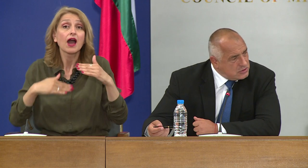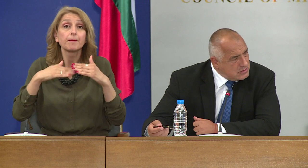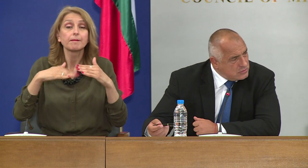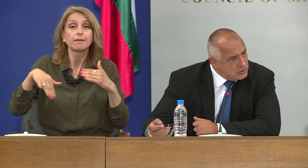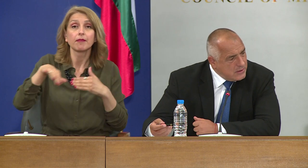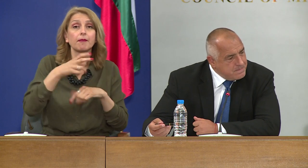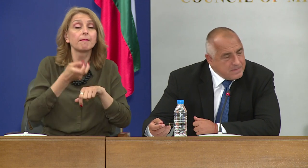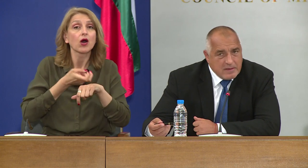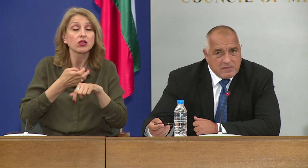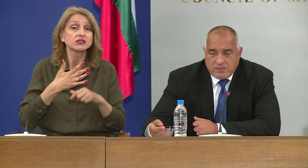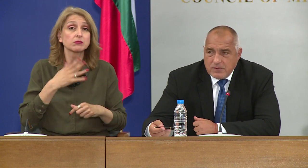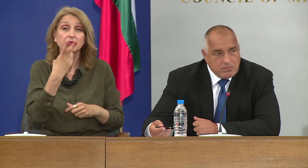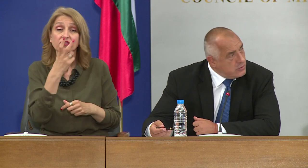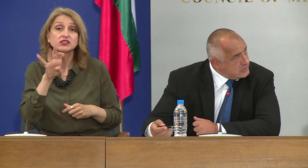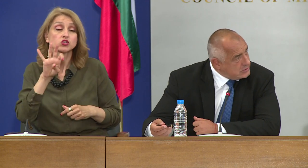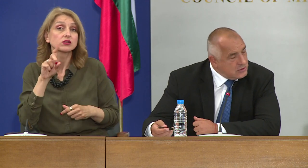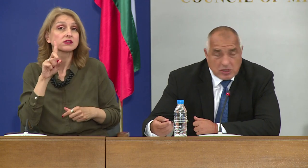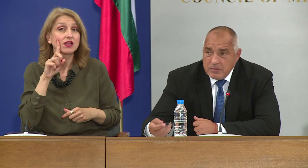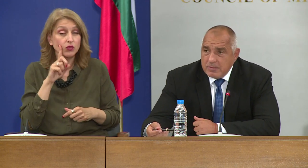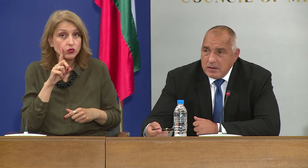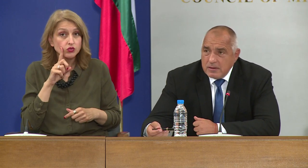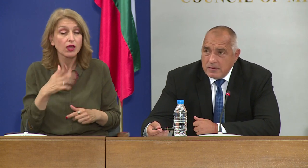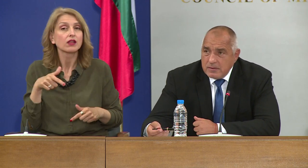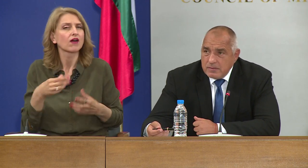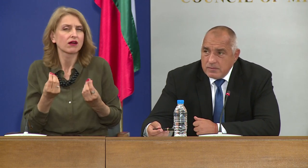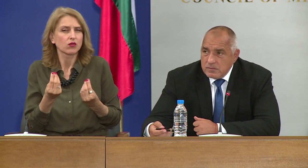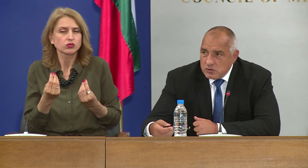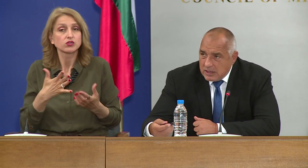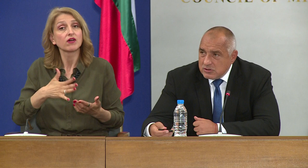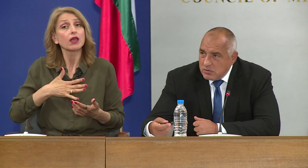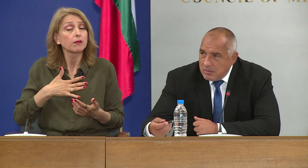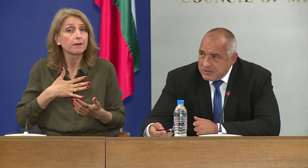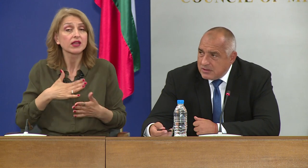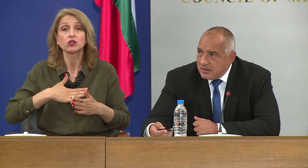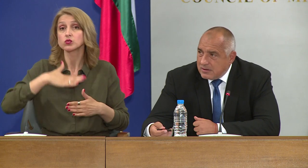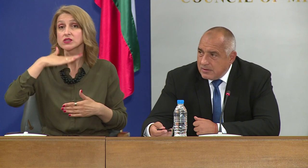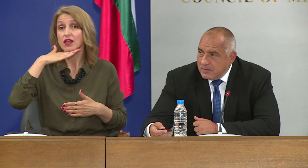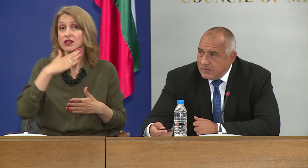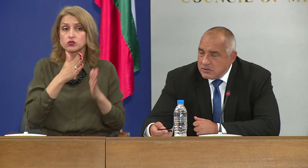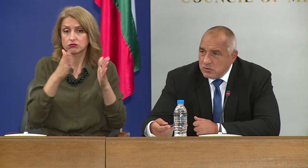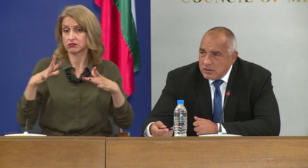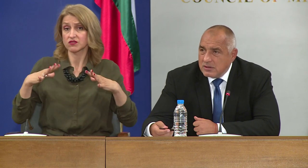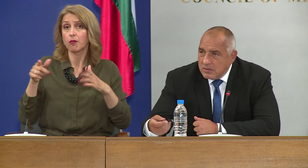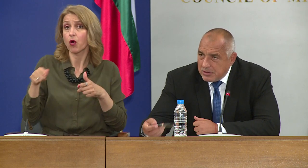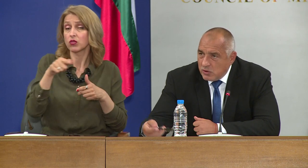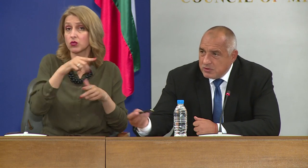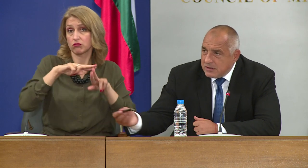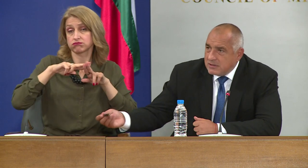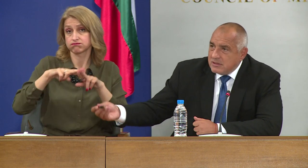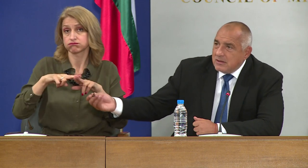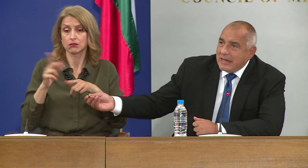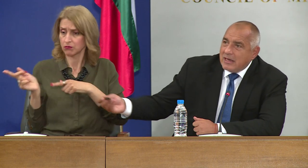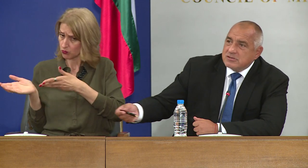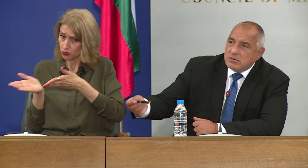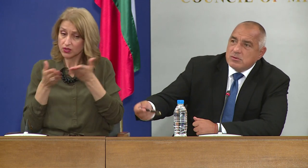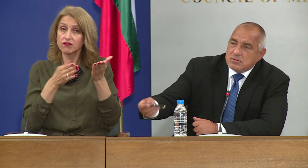към 240 души в болници. Сири, че имаме достатъчно капацитет, за да отидат, да приложиме